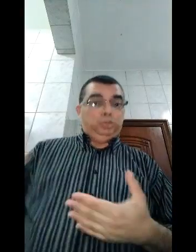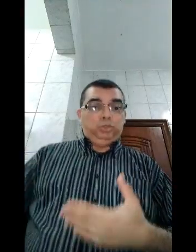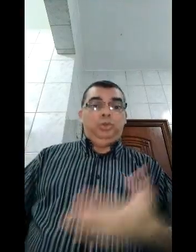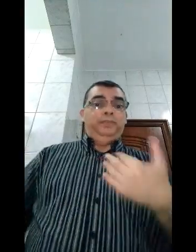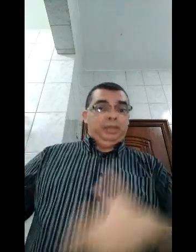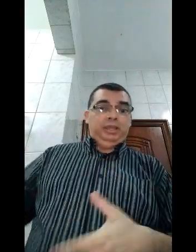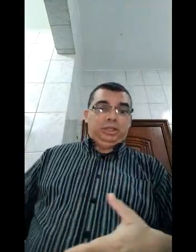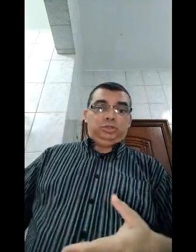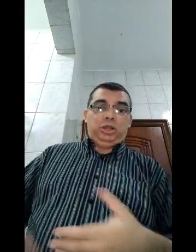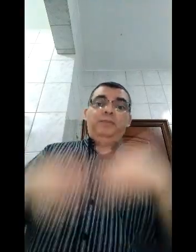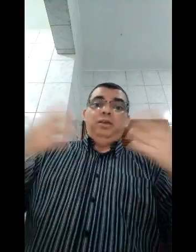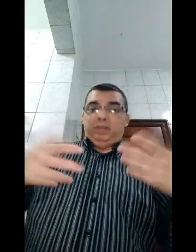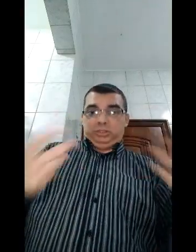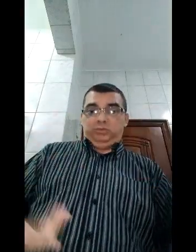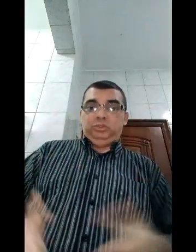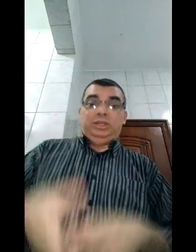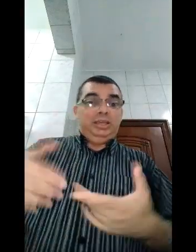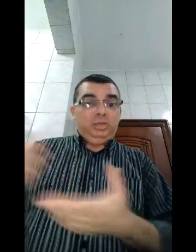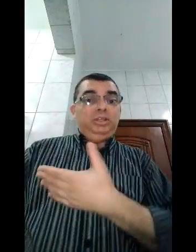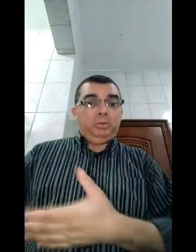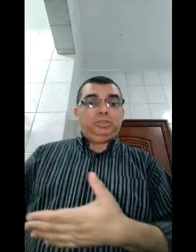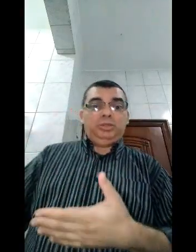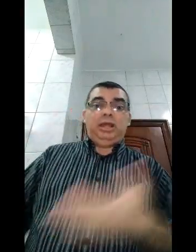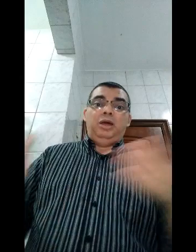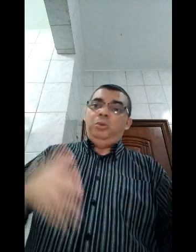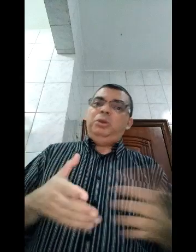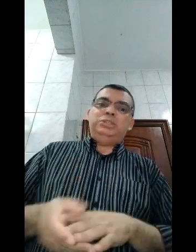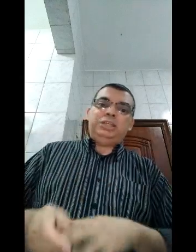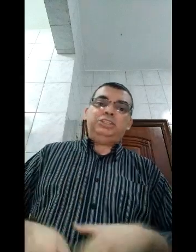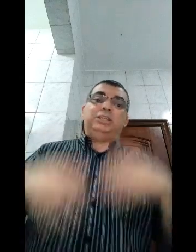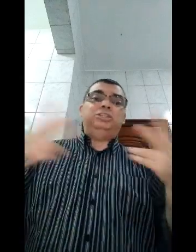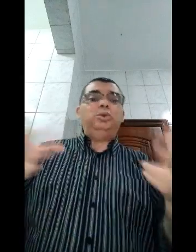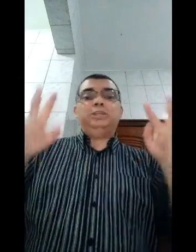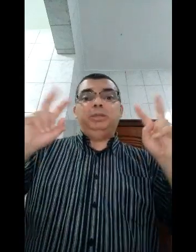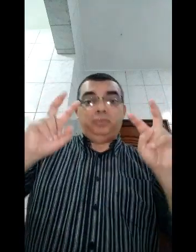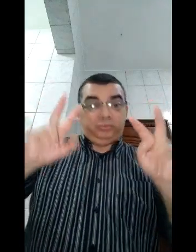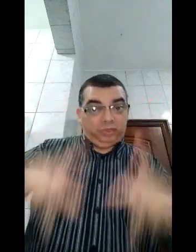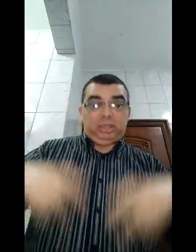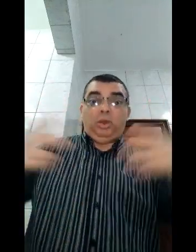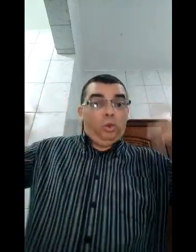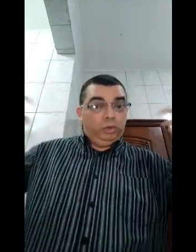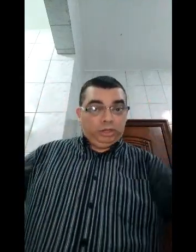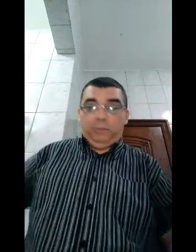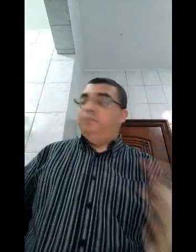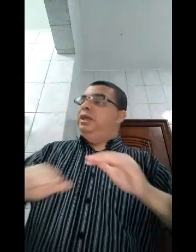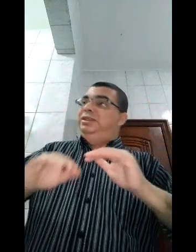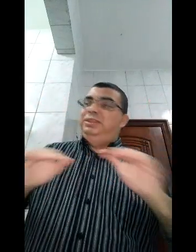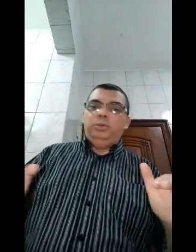a Jojo em rede nacional, fazendo o vídeo dele rindo e debochando dela. Uma coisa que é chata. Se o casamento foi fake ou não, não